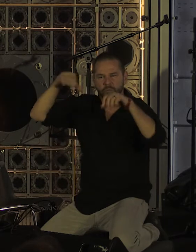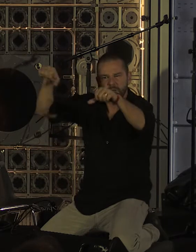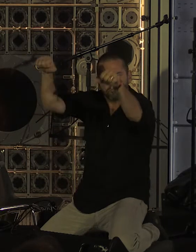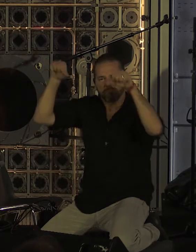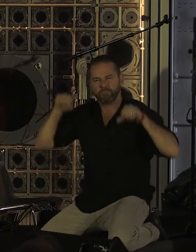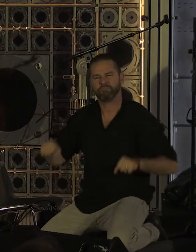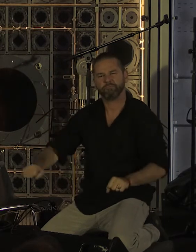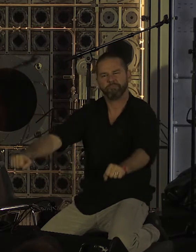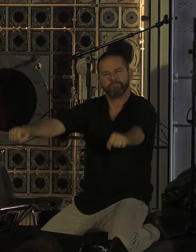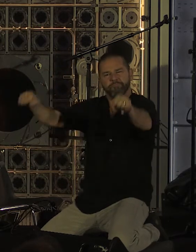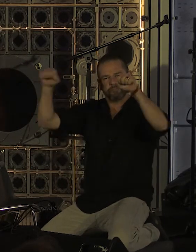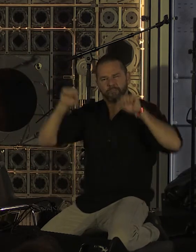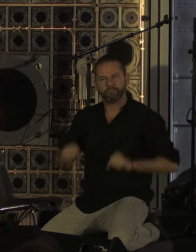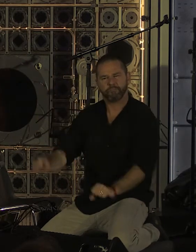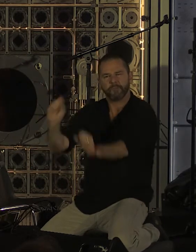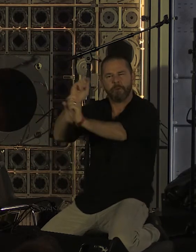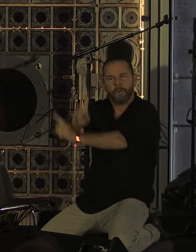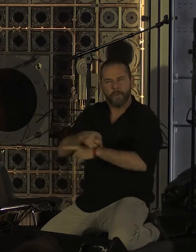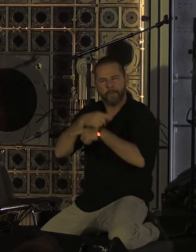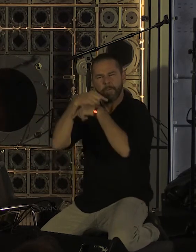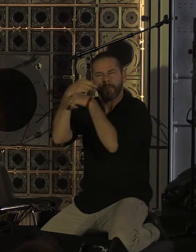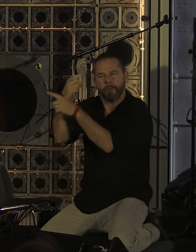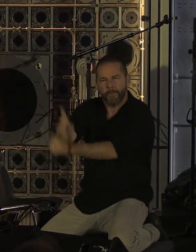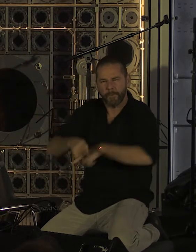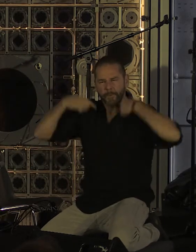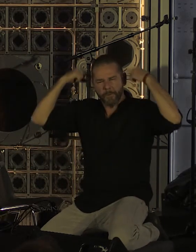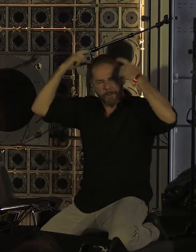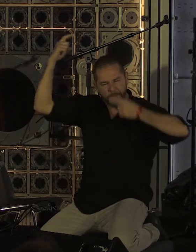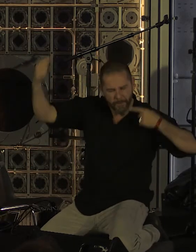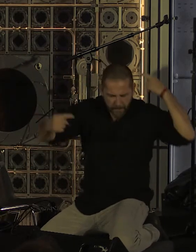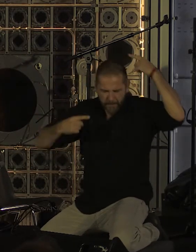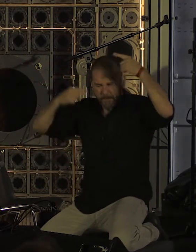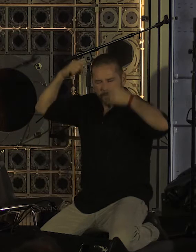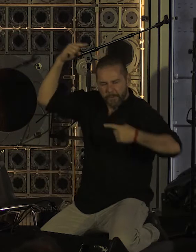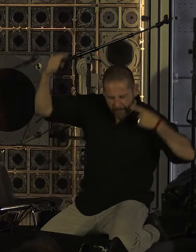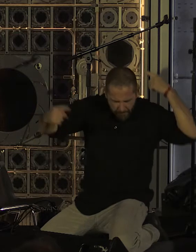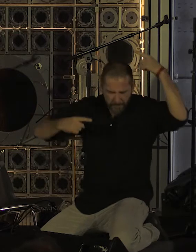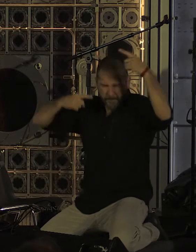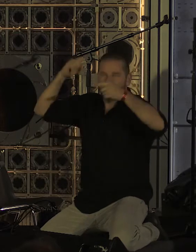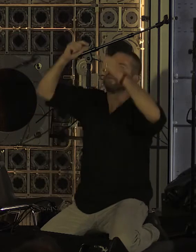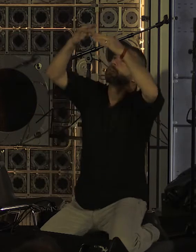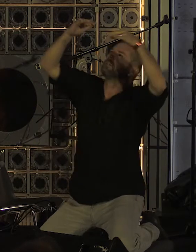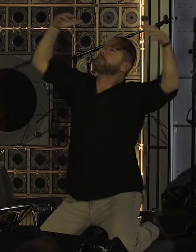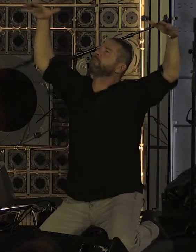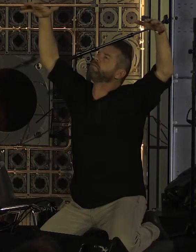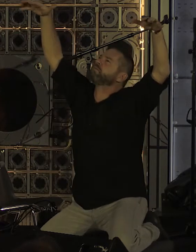Avec le ciel frémissement Dans la fourche des palabres de feu Les portefeuilles